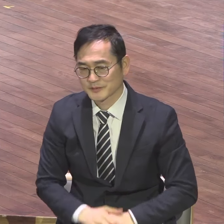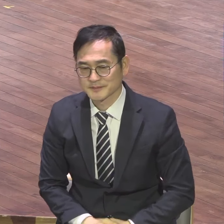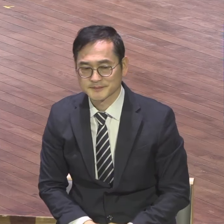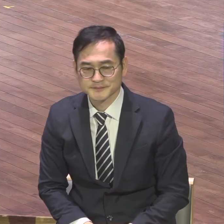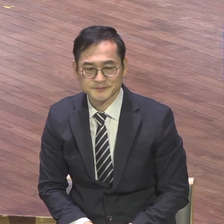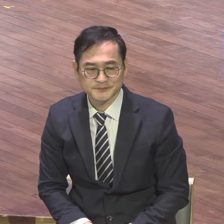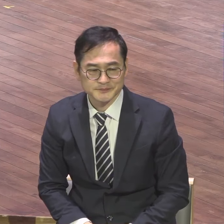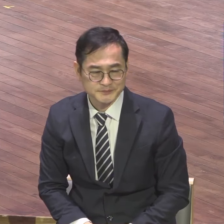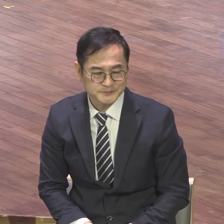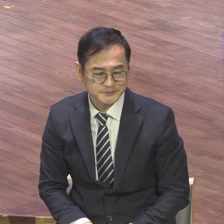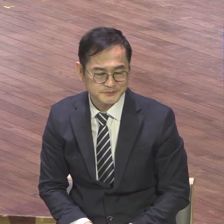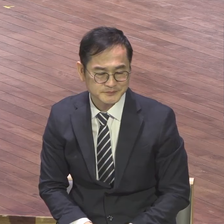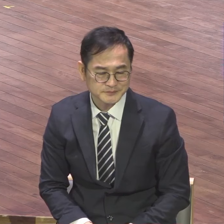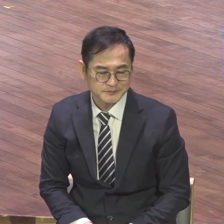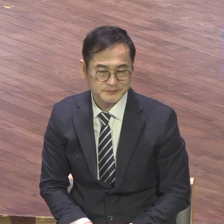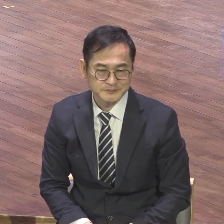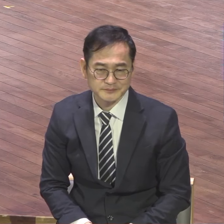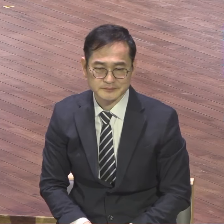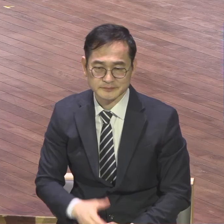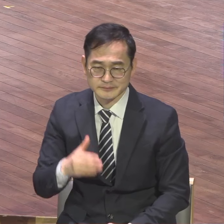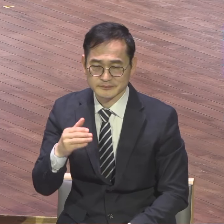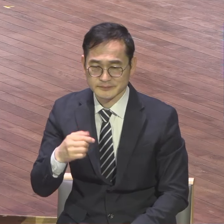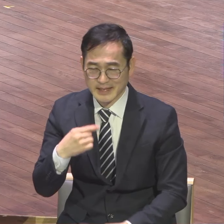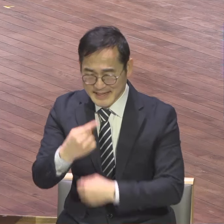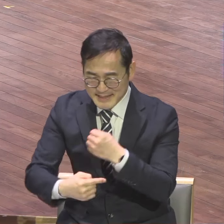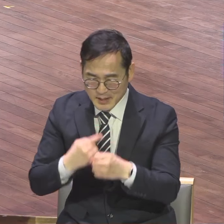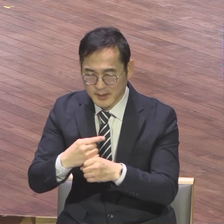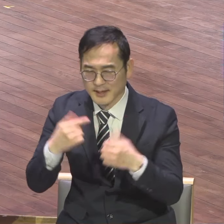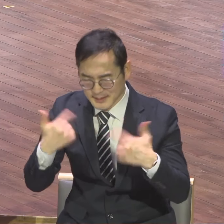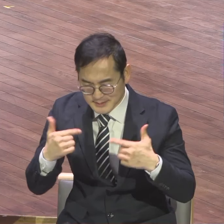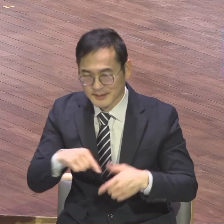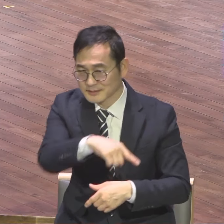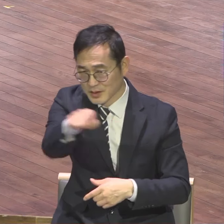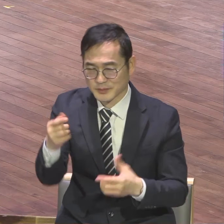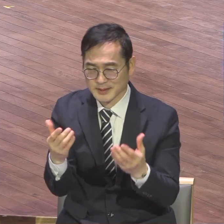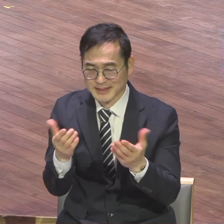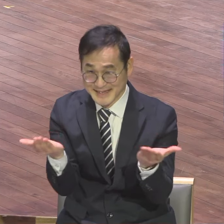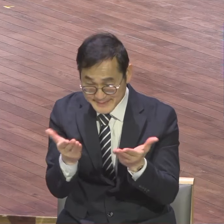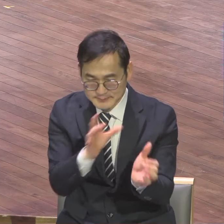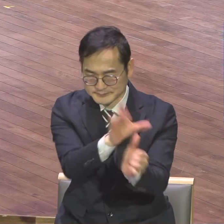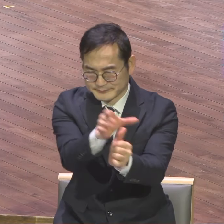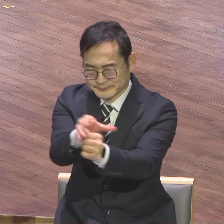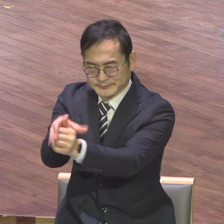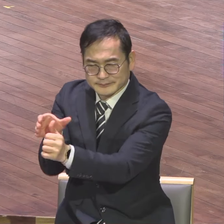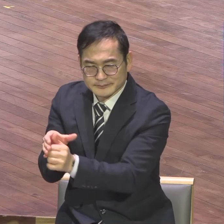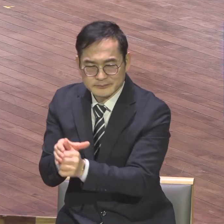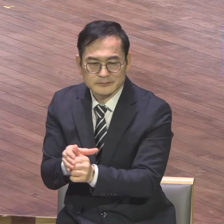정직의 직분을 주신 이유가 있어요. 그 직분이 바로 그 해에 받을 축복의 통로예요.